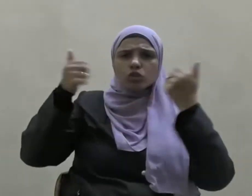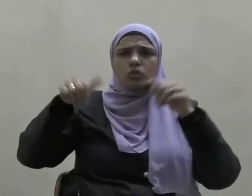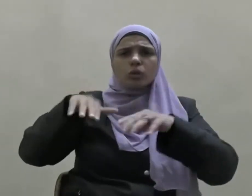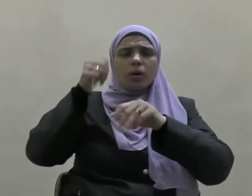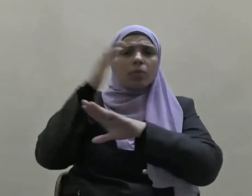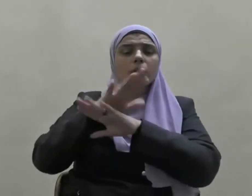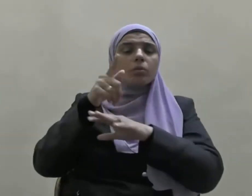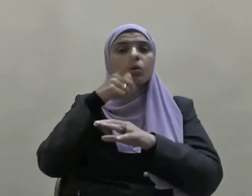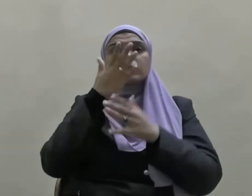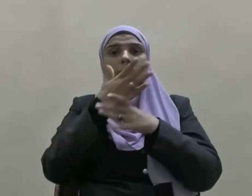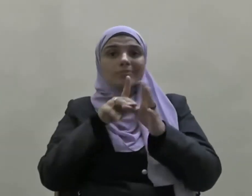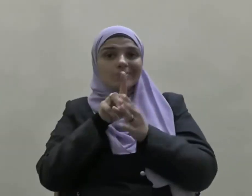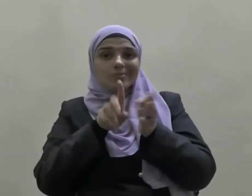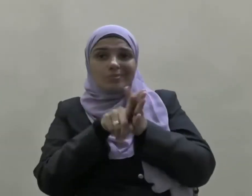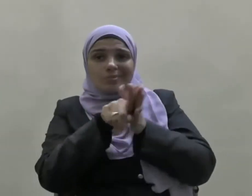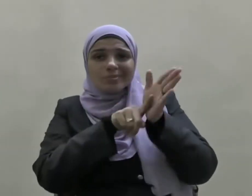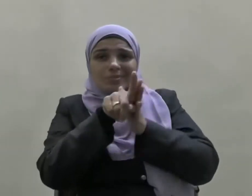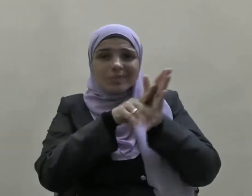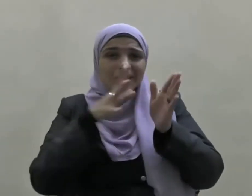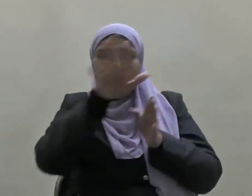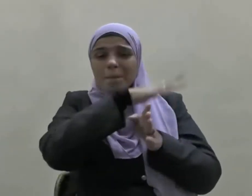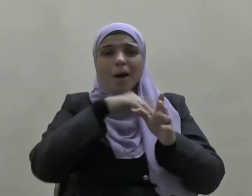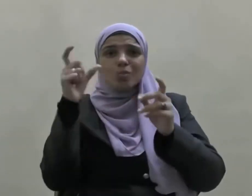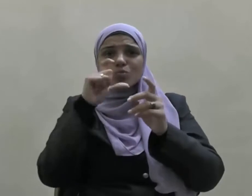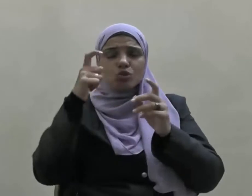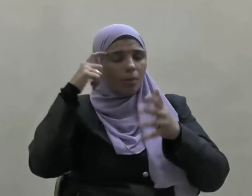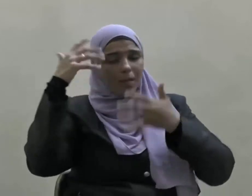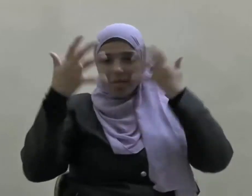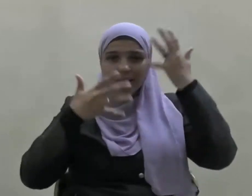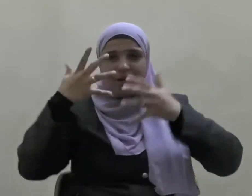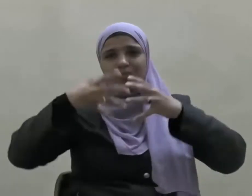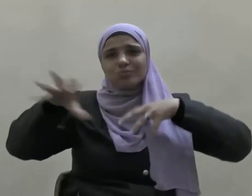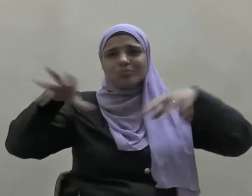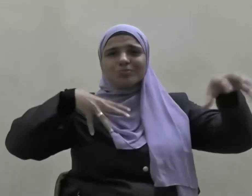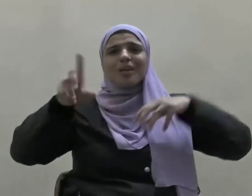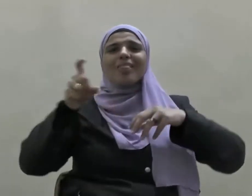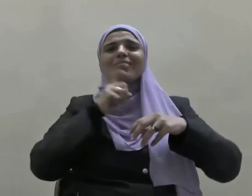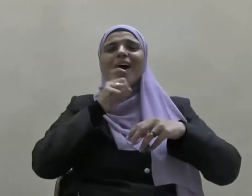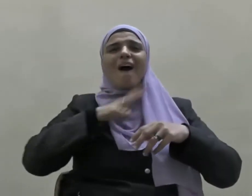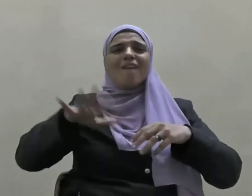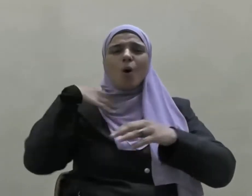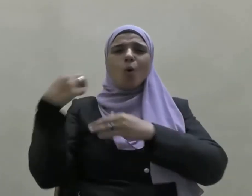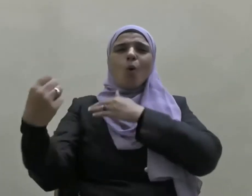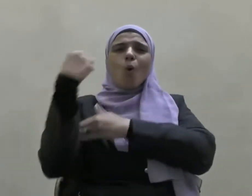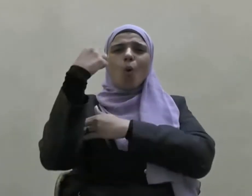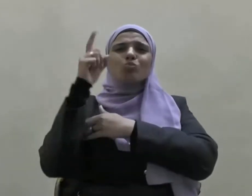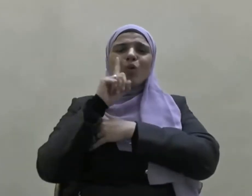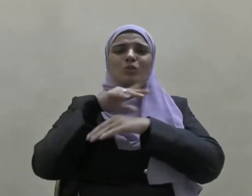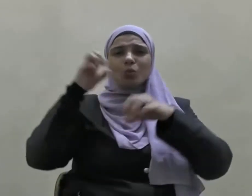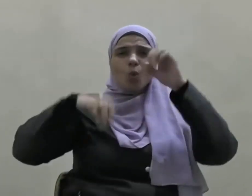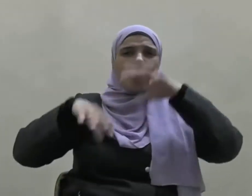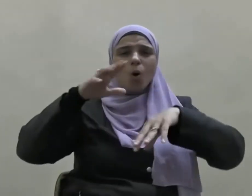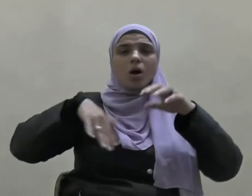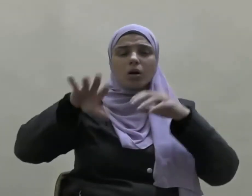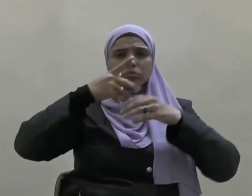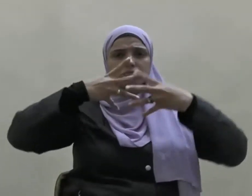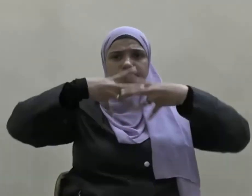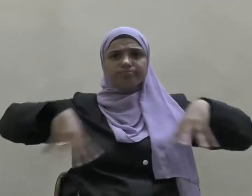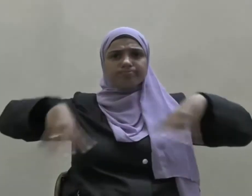وسلم رغبةً منهم في تفريق المسلمين وإضعاف قوتهم فاضطربت